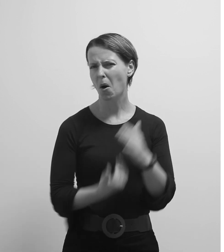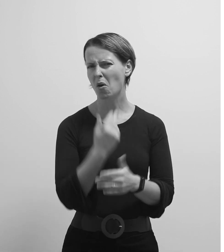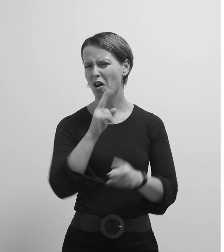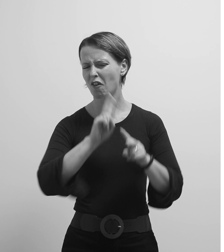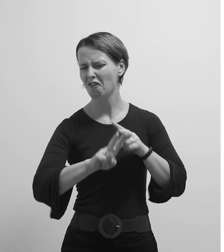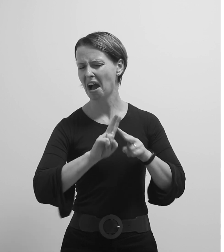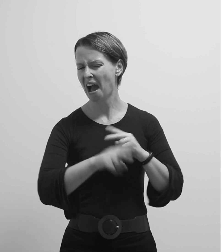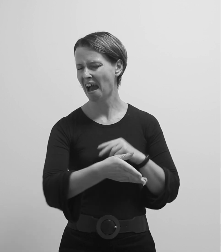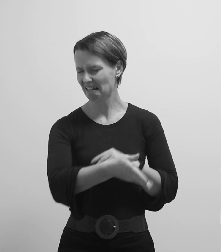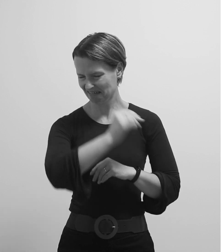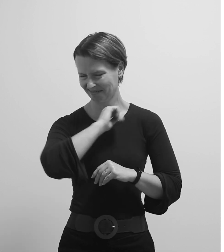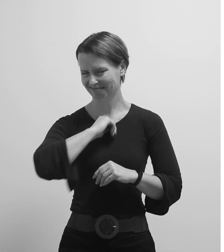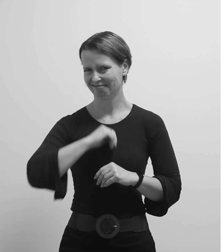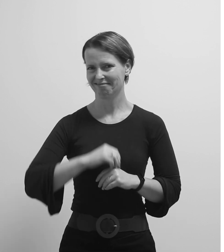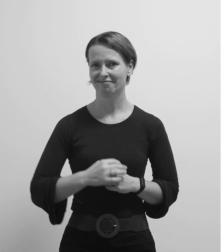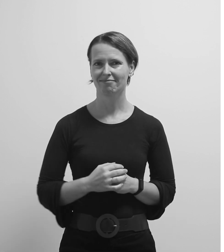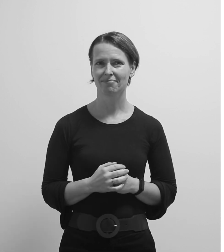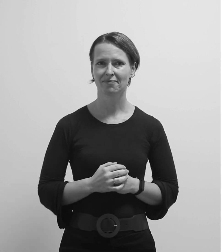gnomova prevara.